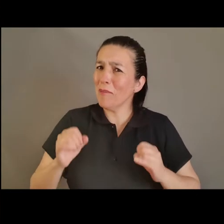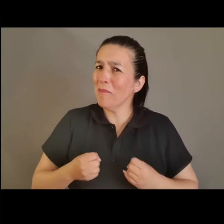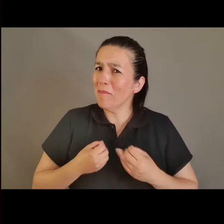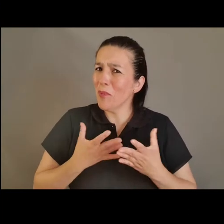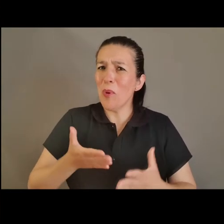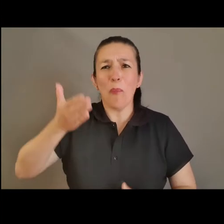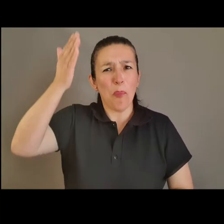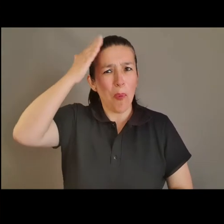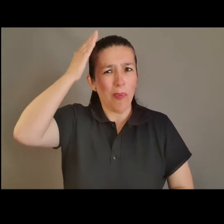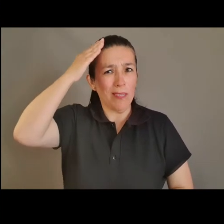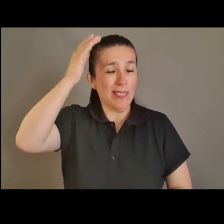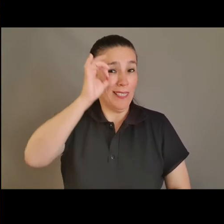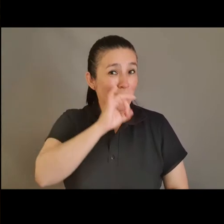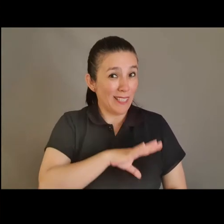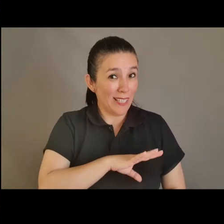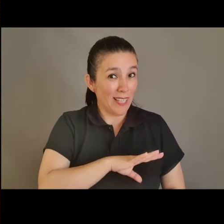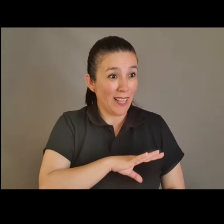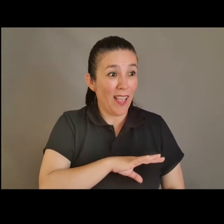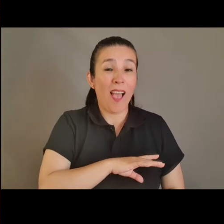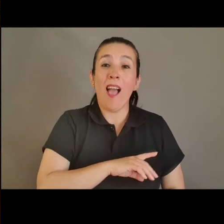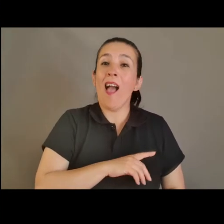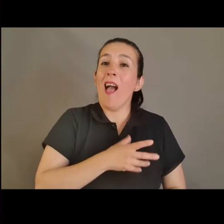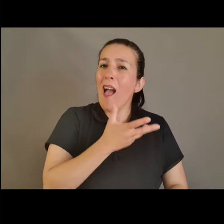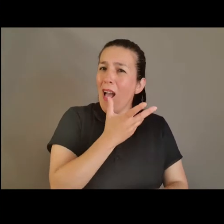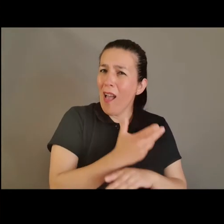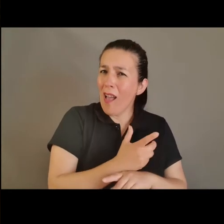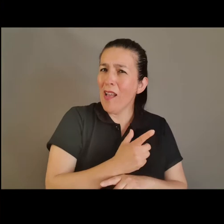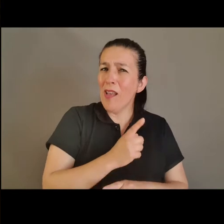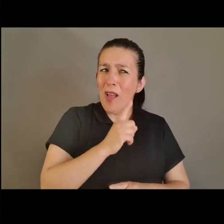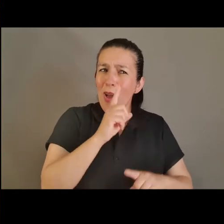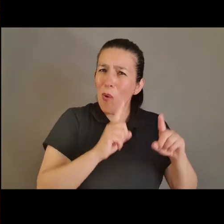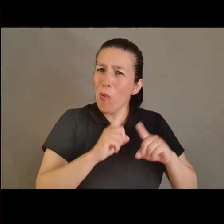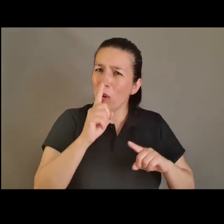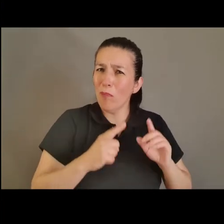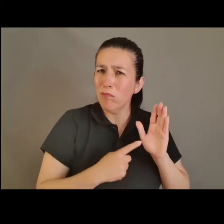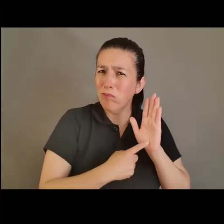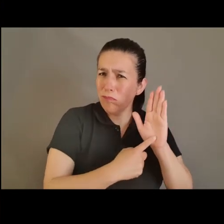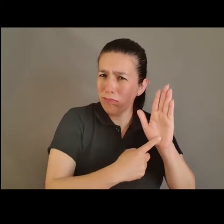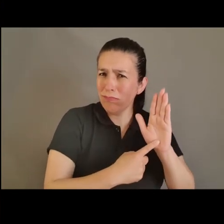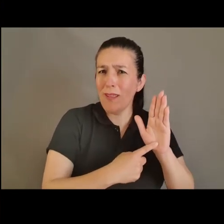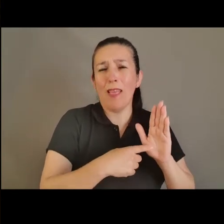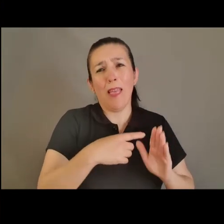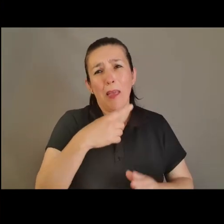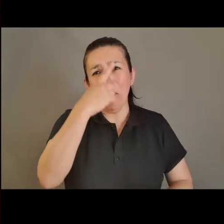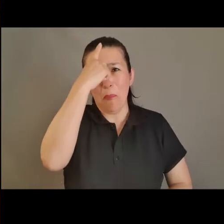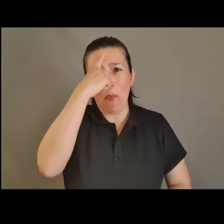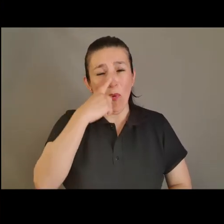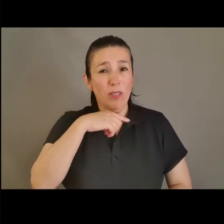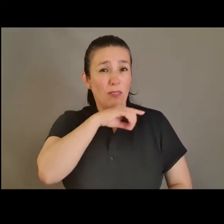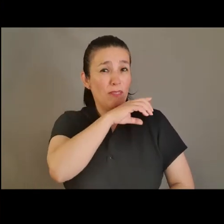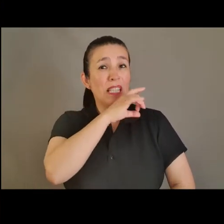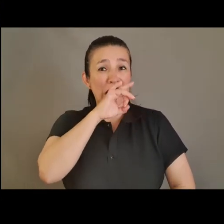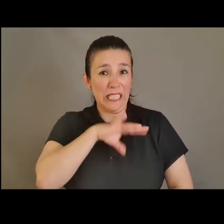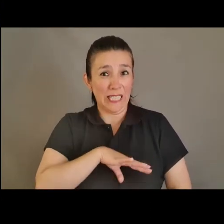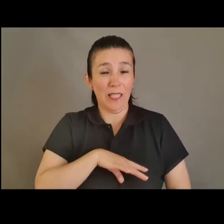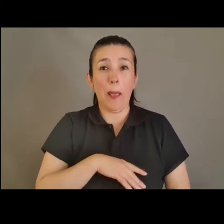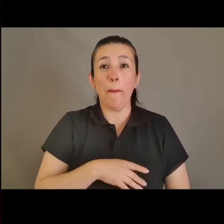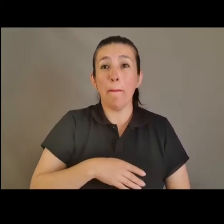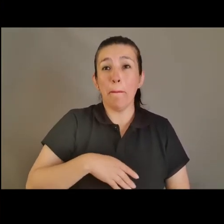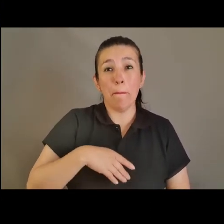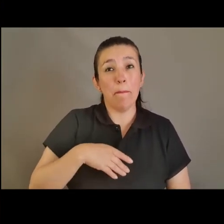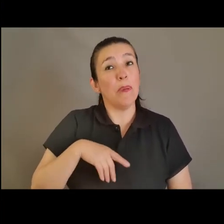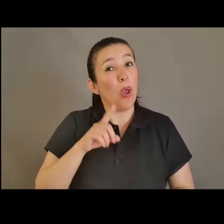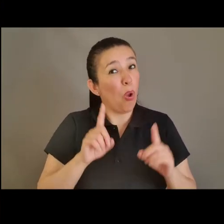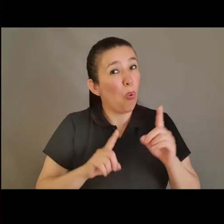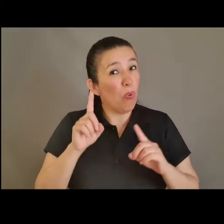ha sido muy popular en nuestro país, existiendo muchos ejemplos de este género artístico en museos de nuestro país. Pero gran